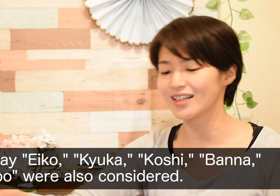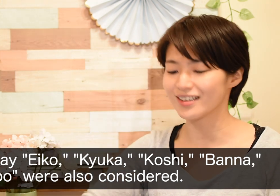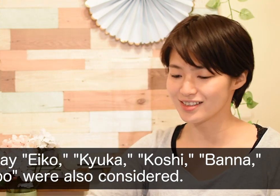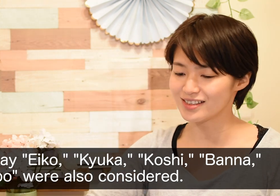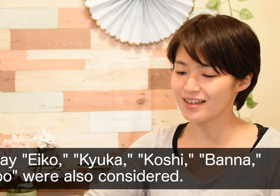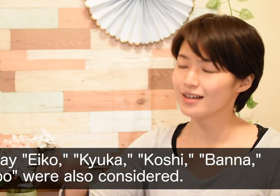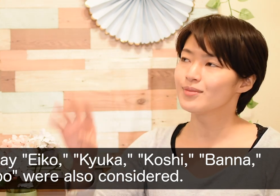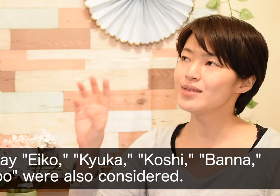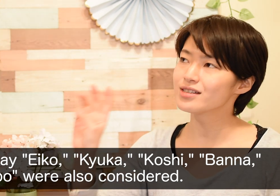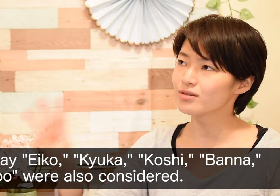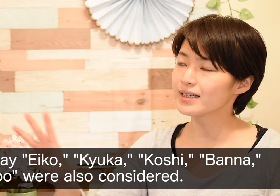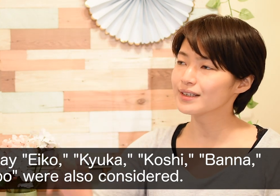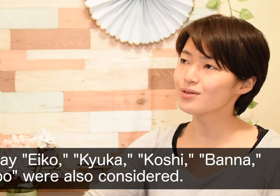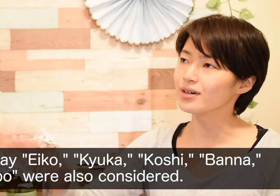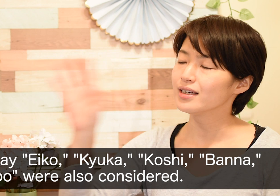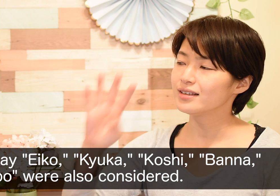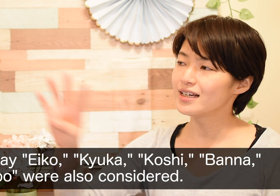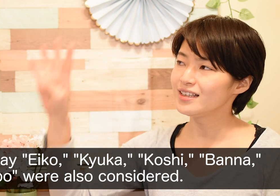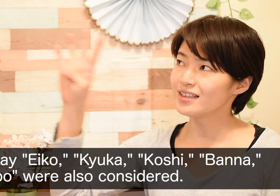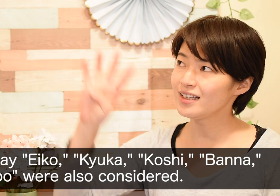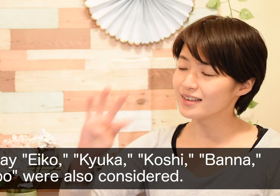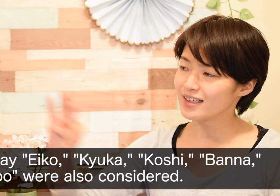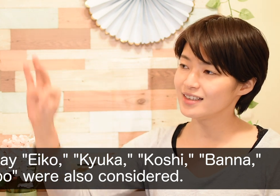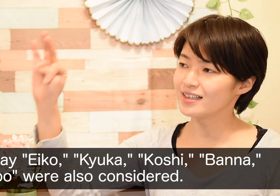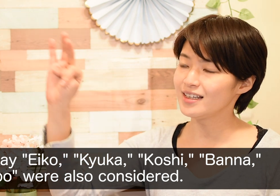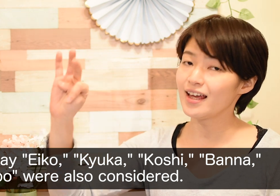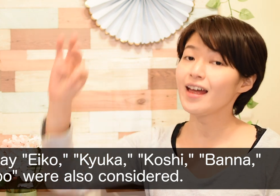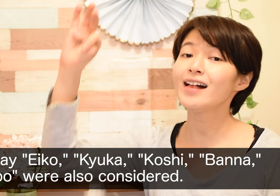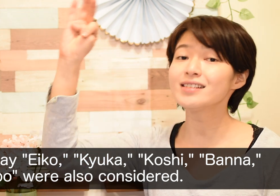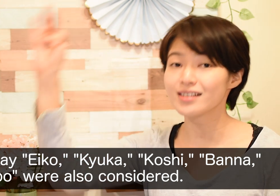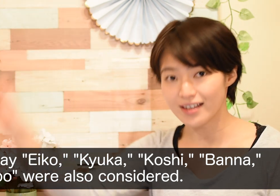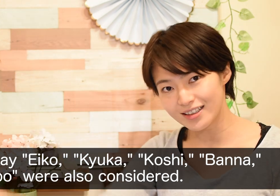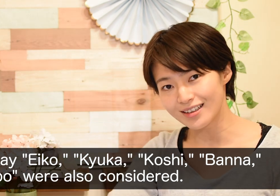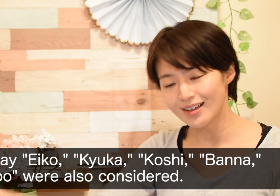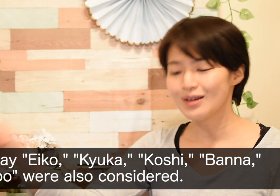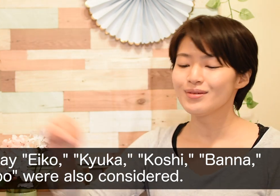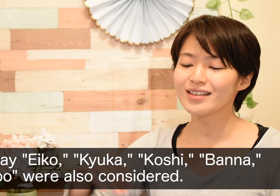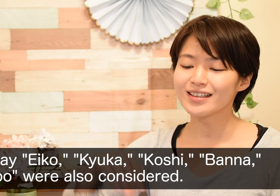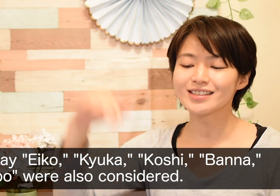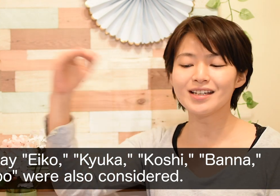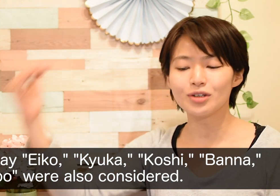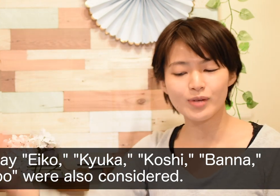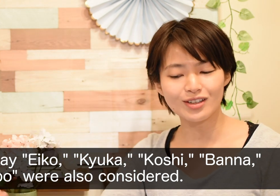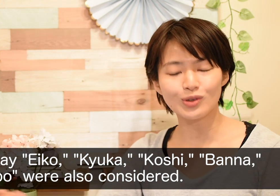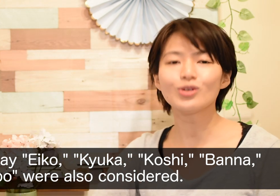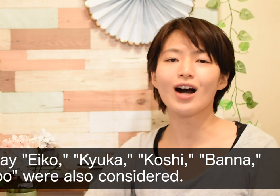みたいな感じですね3つの場合だと、なになに、なになに、and、なになに、みたいな感じで読まれることが